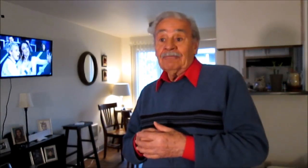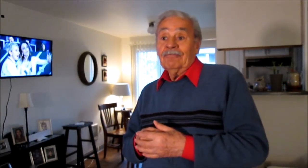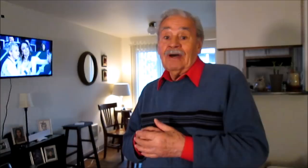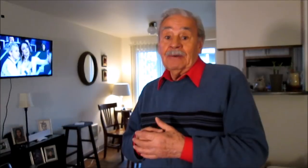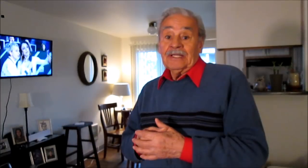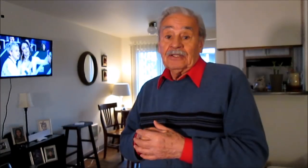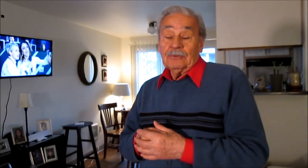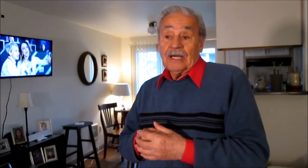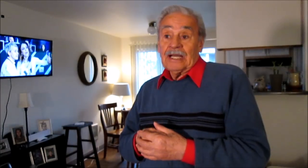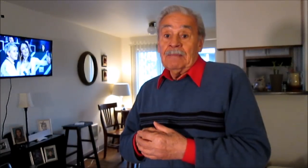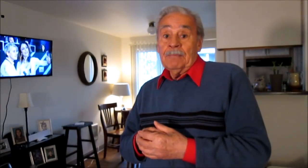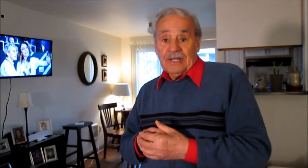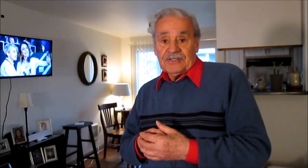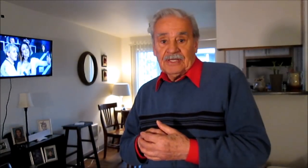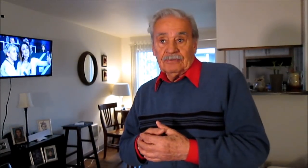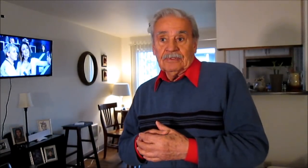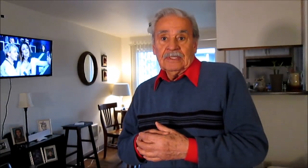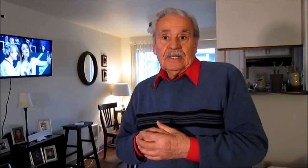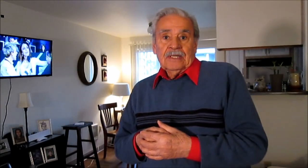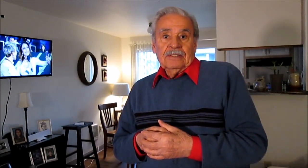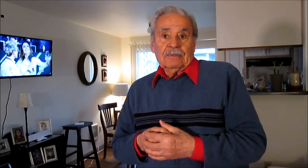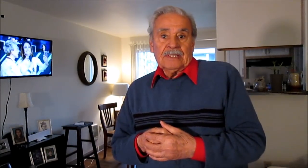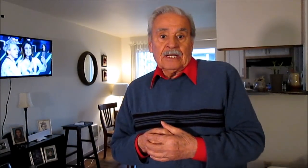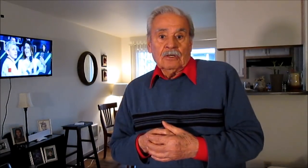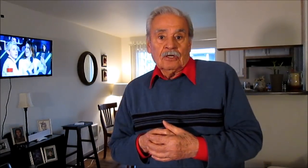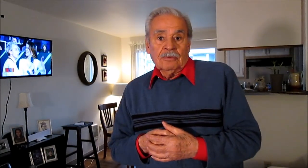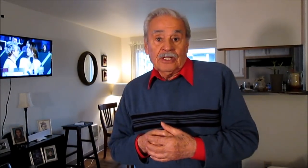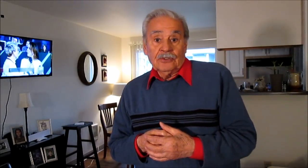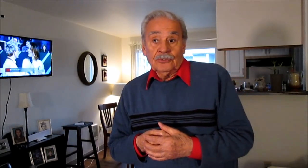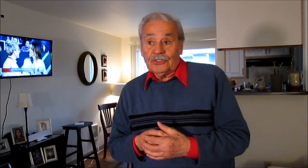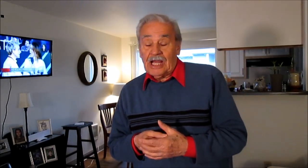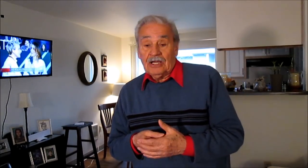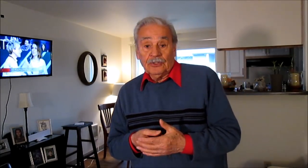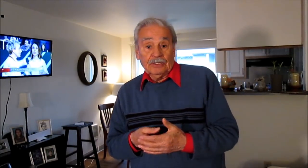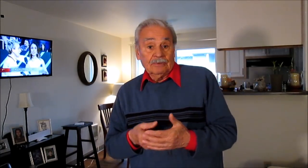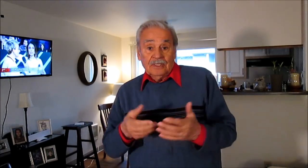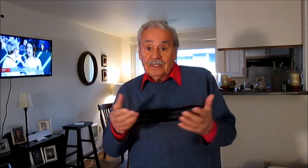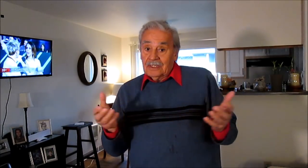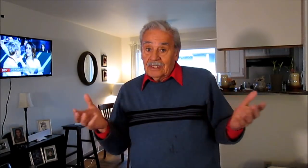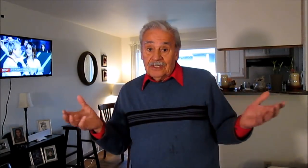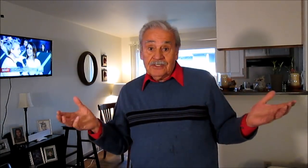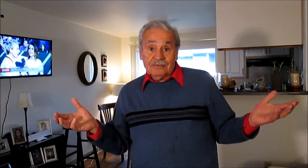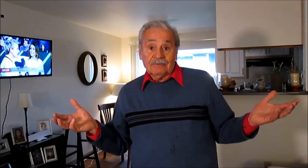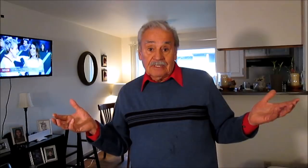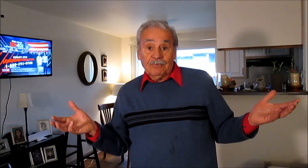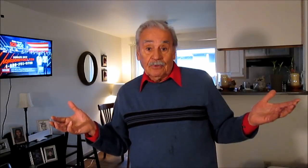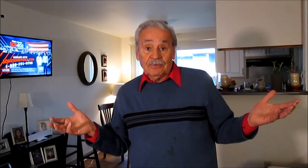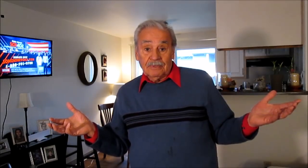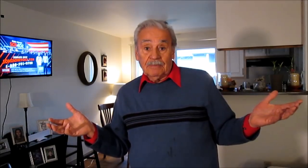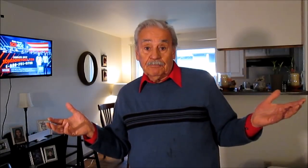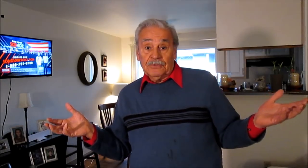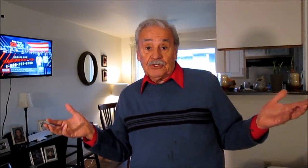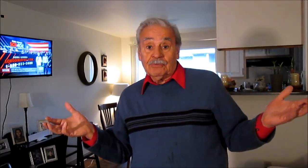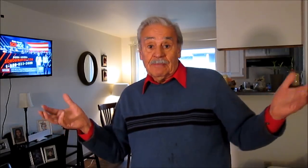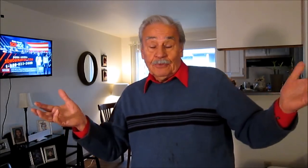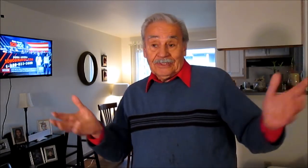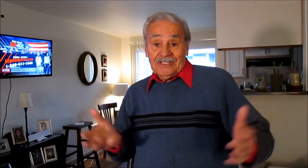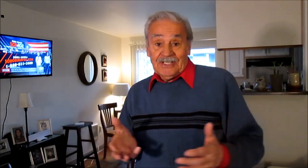fábrica, de una gran empresa, de un gran conglomerado industrial, de un... Es un tipo de suma importancia